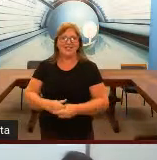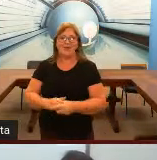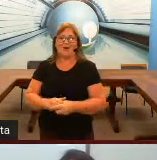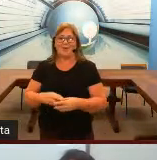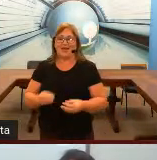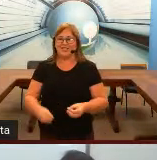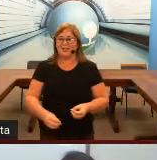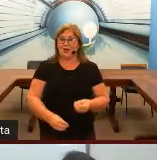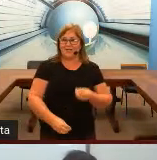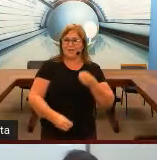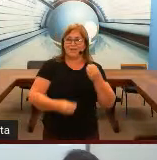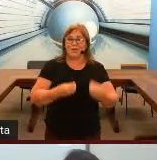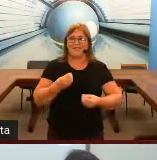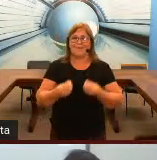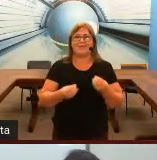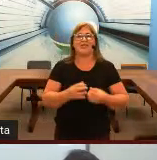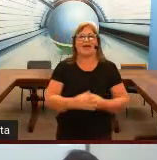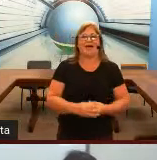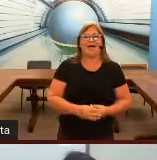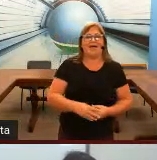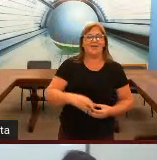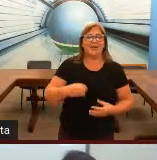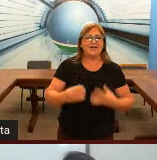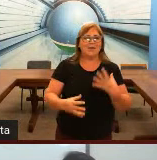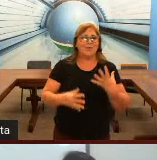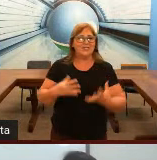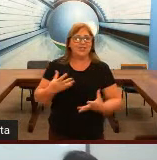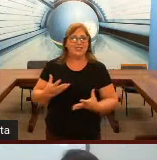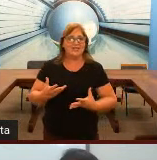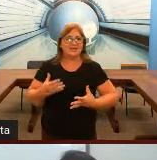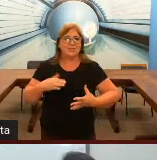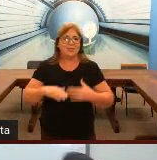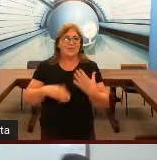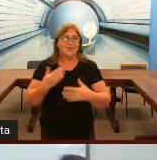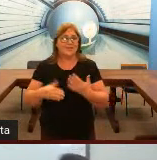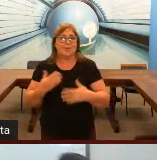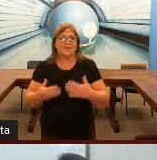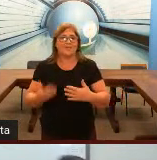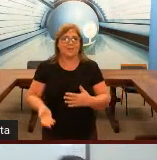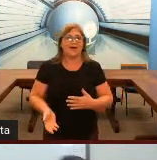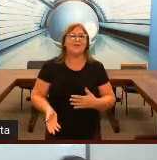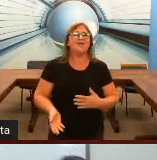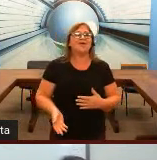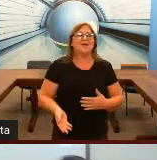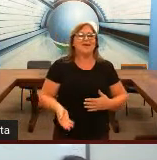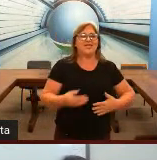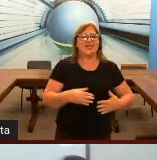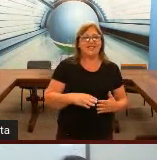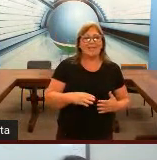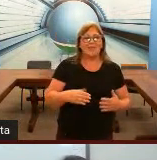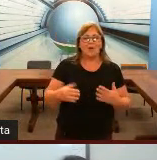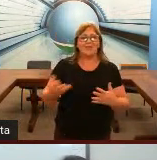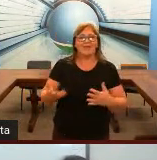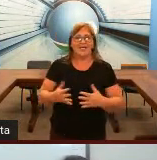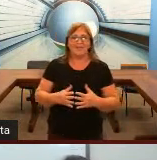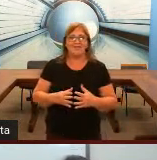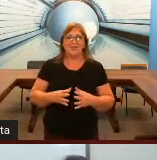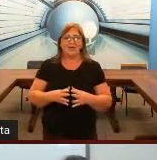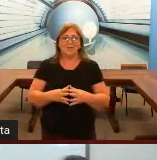seriam aula prática então agora vamos começar a praticar eu sei que tem muitas gente muitas pessoas que estão participando e que já sabem um pouquinho da Libras mas eu quero